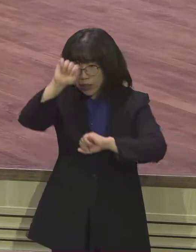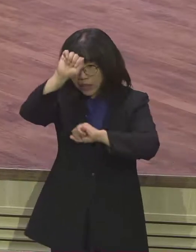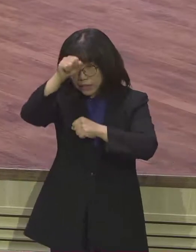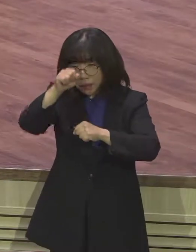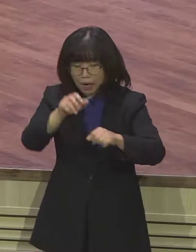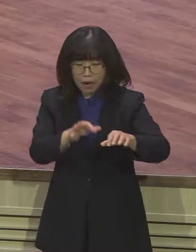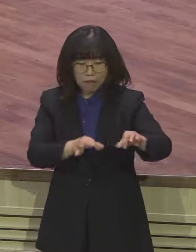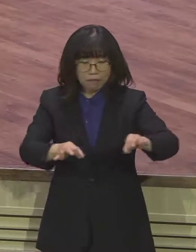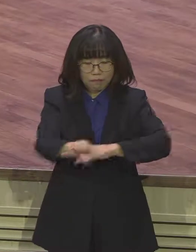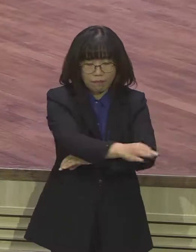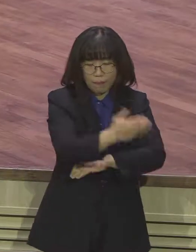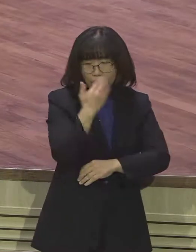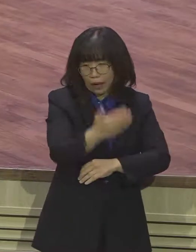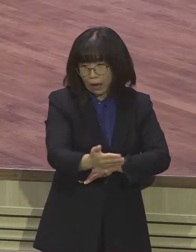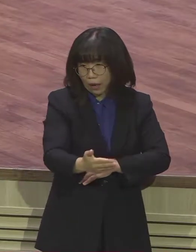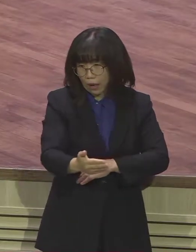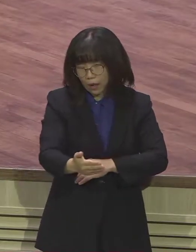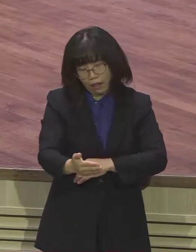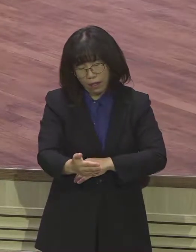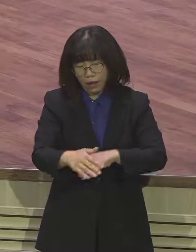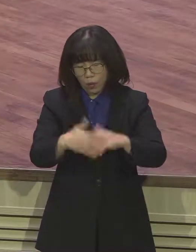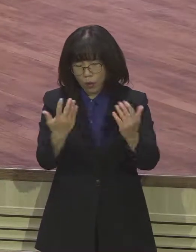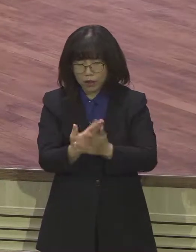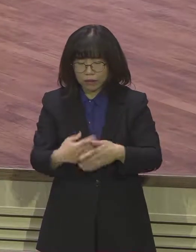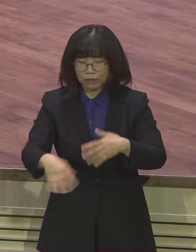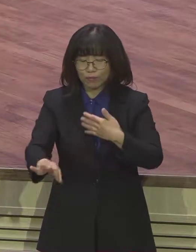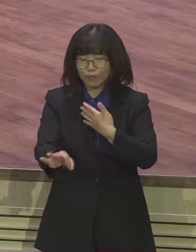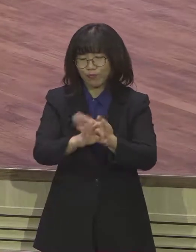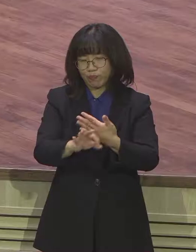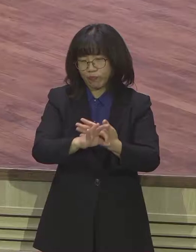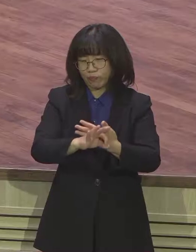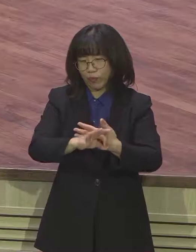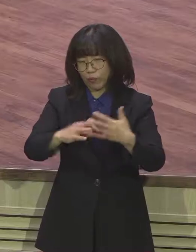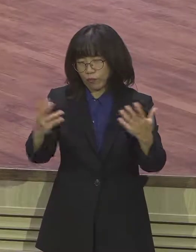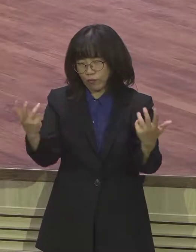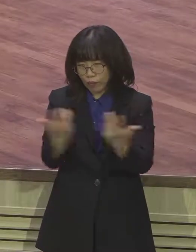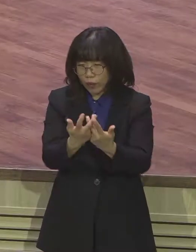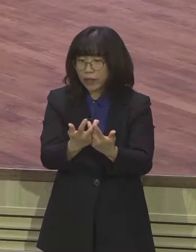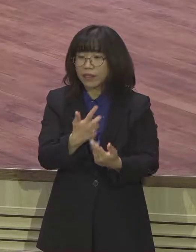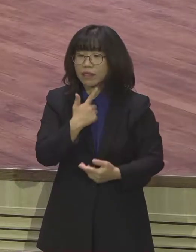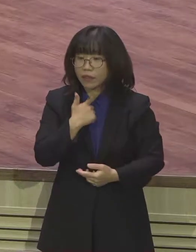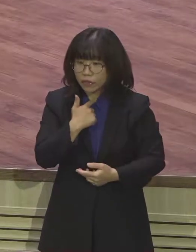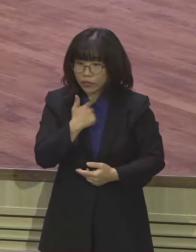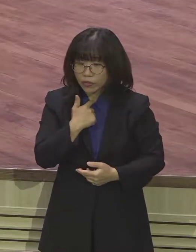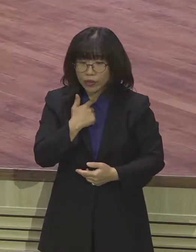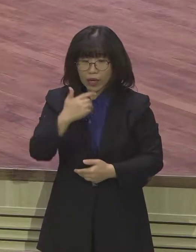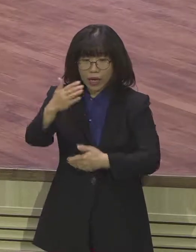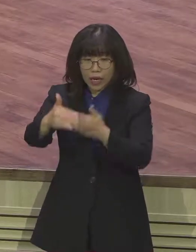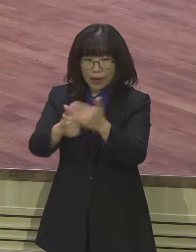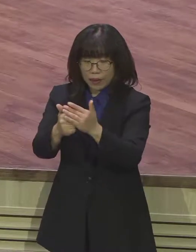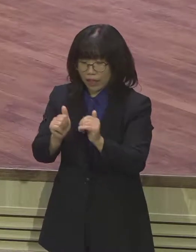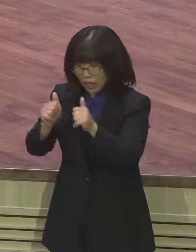상거래가 온통 속임수였고 재판이 공정하지 못했고 또 하나님 앞에 들여지는 종교적인 의식은 굉장히 성대하게 진행이 되었지만